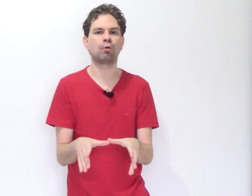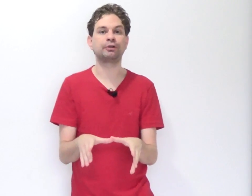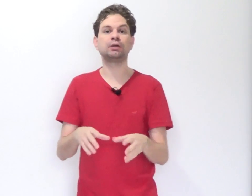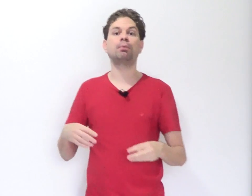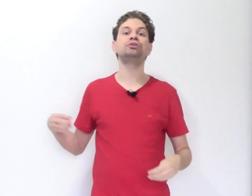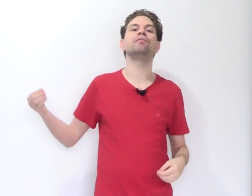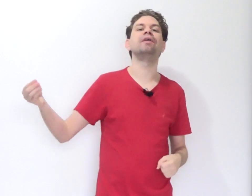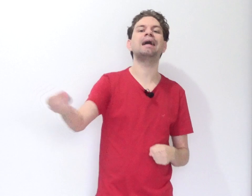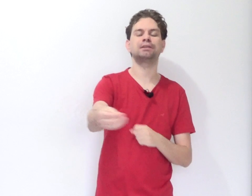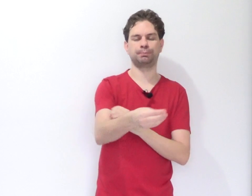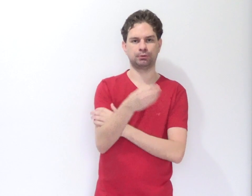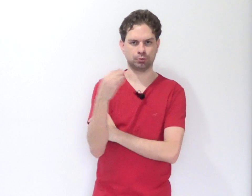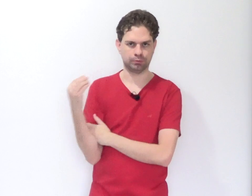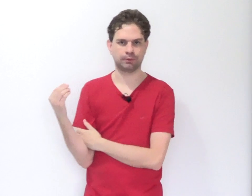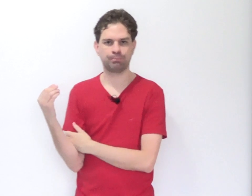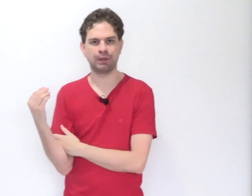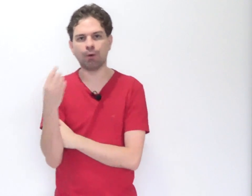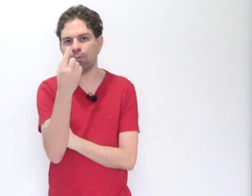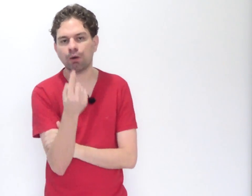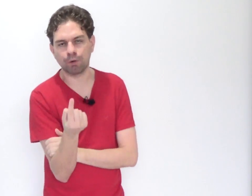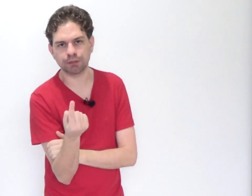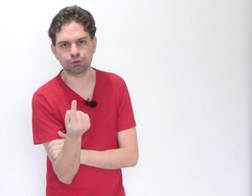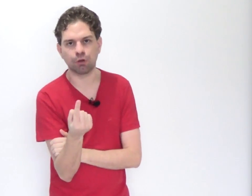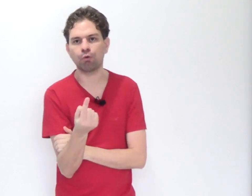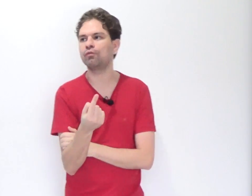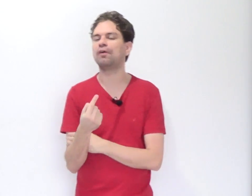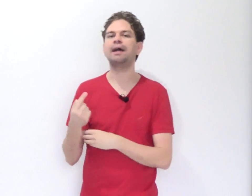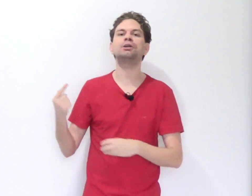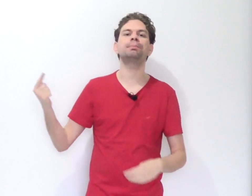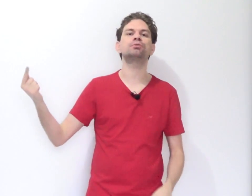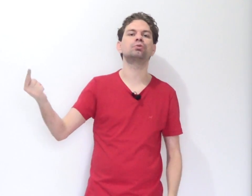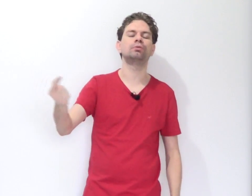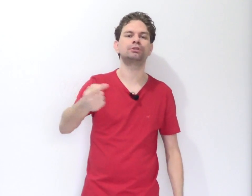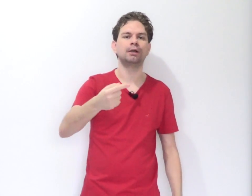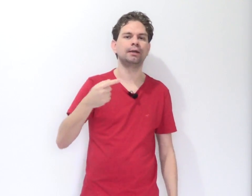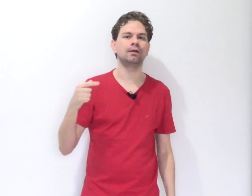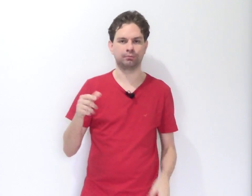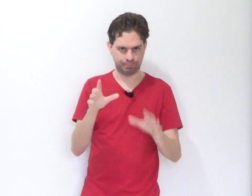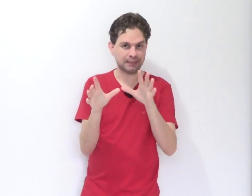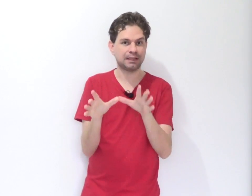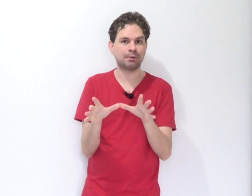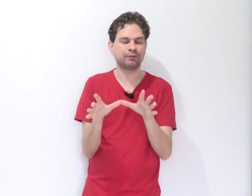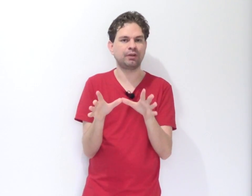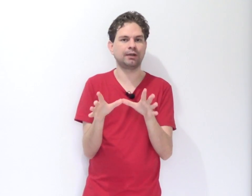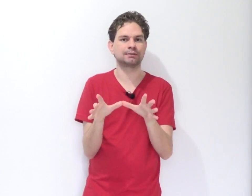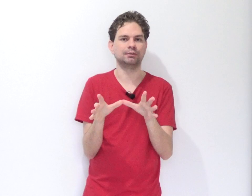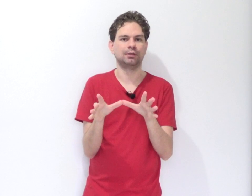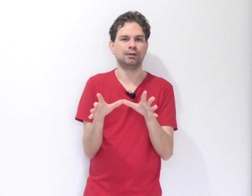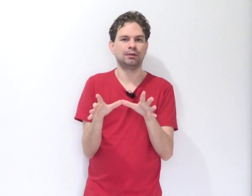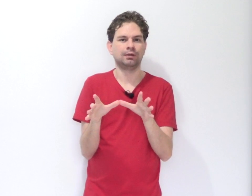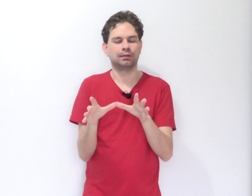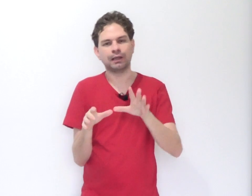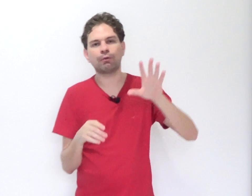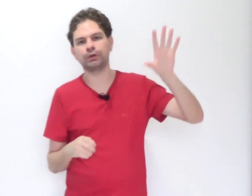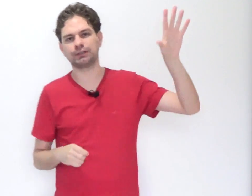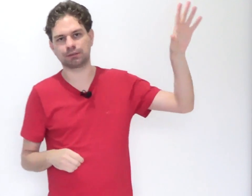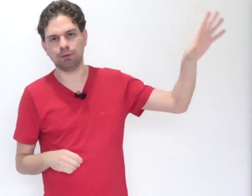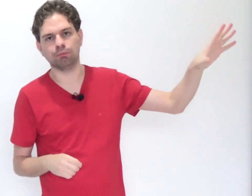cometida por diversas pessoas. É uma coisa só com várias pessoas. Perceba a diferença. Na conexão,